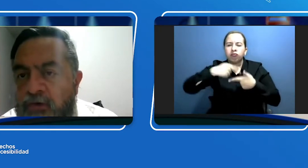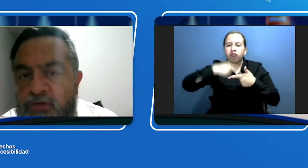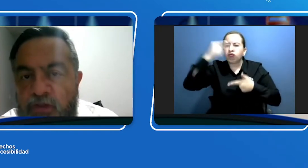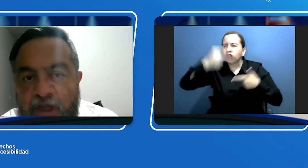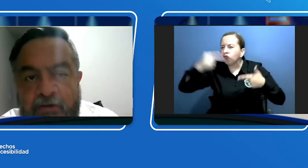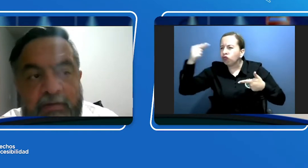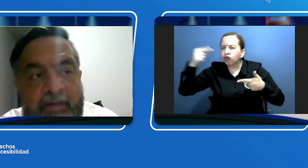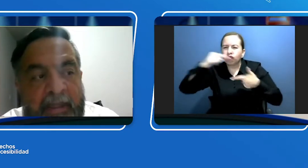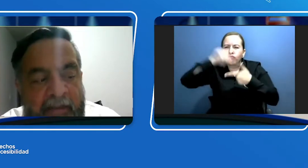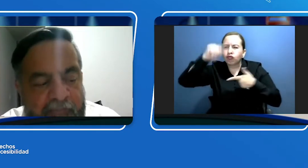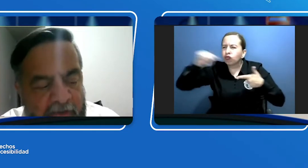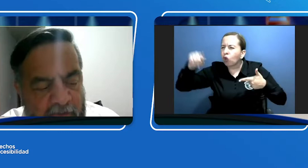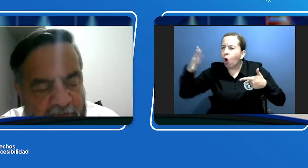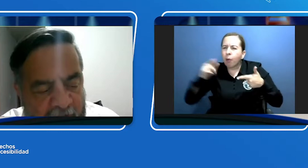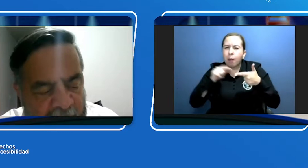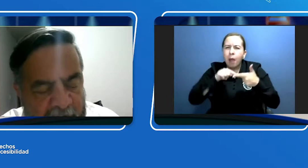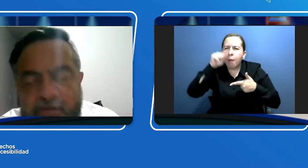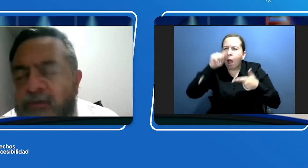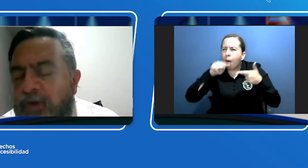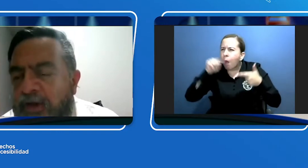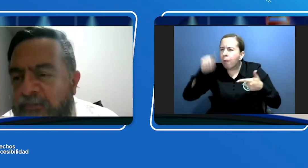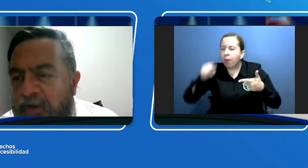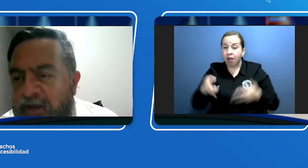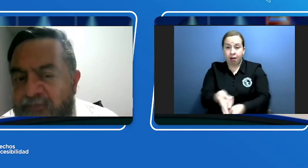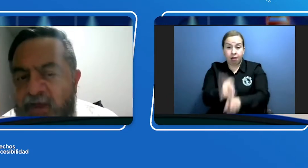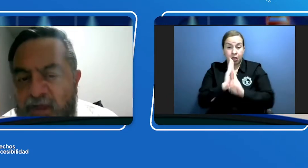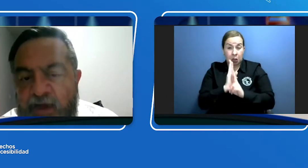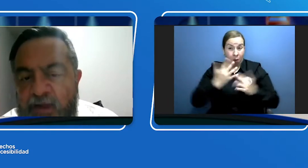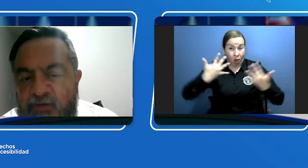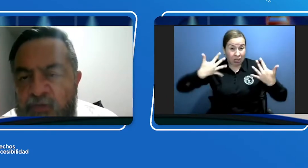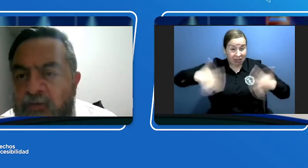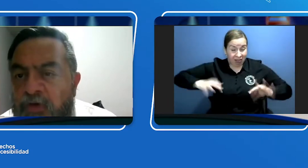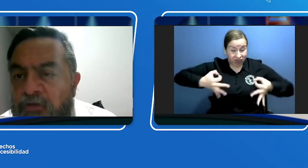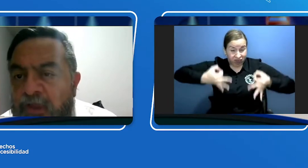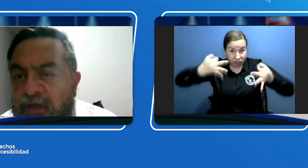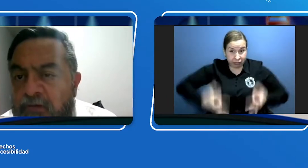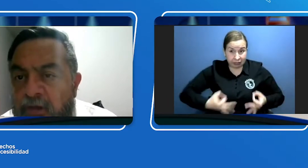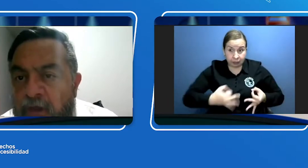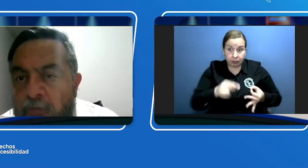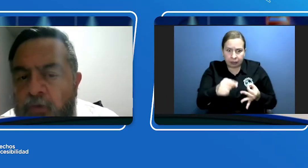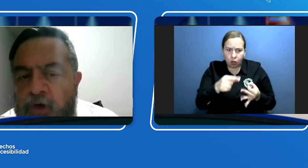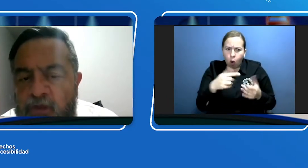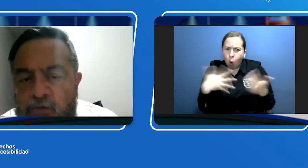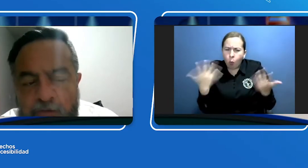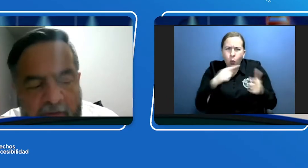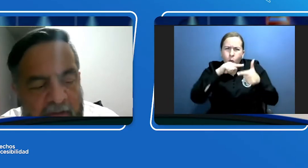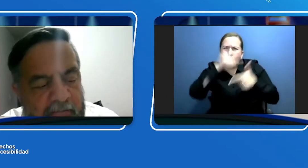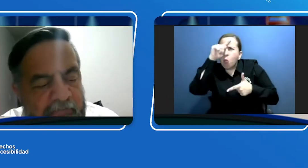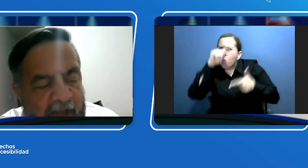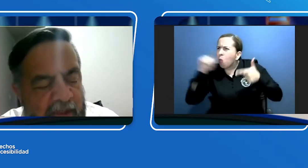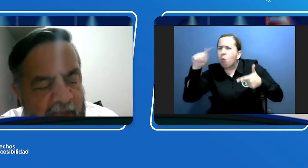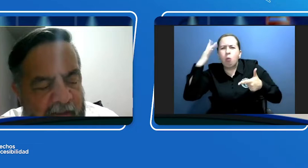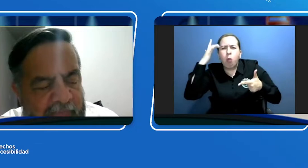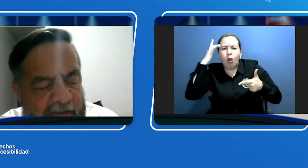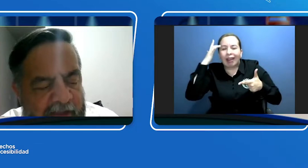resultados, pero no siempre son tan buenas para explicar esos mismos resultados. Por eso, parte de la investigación